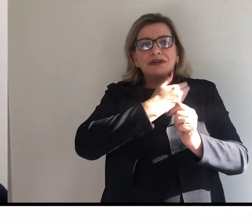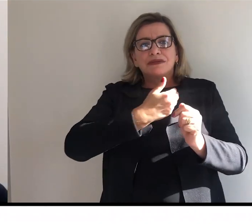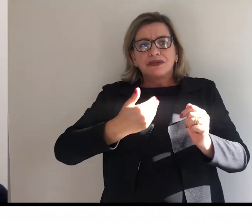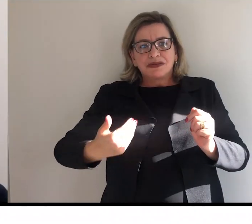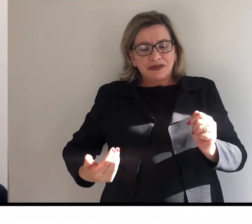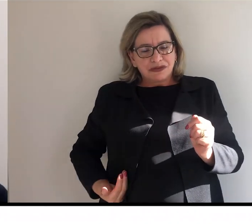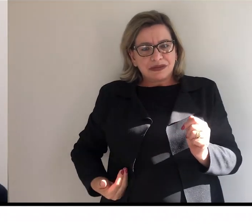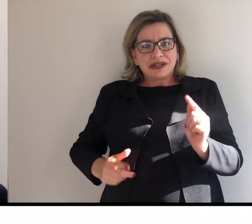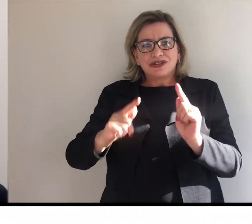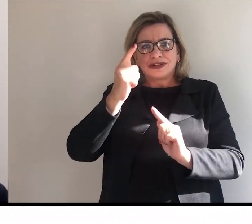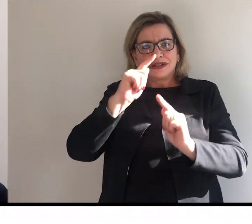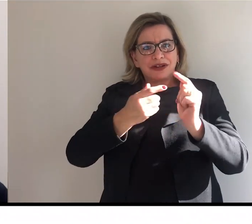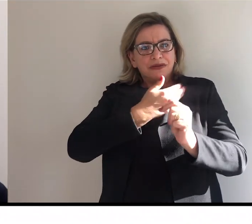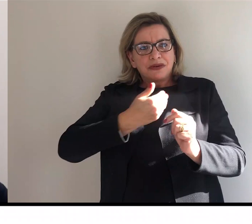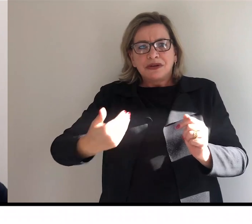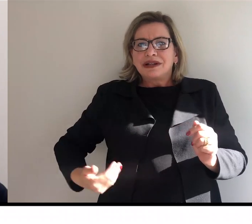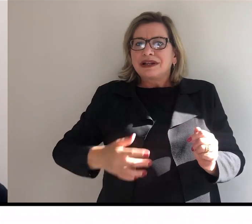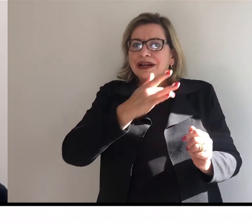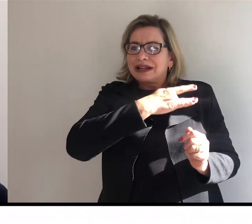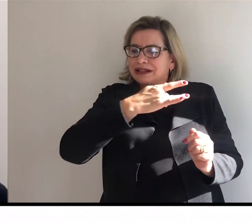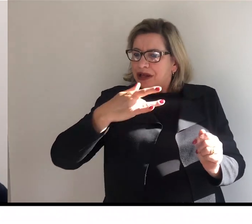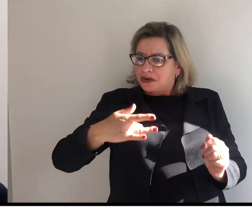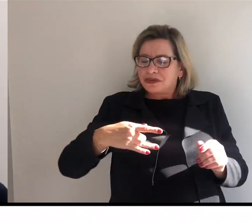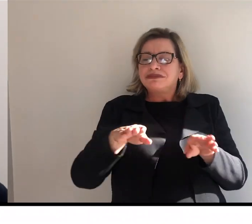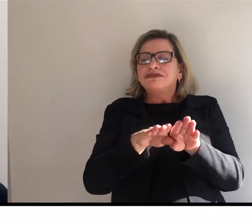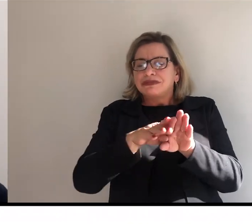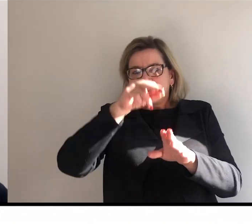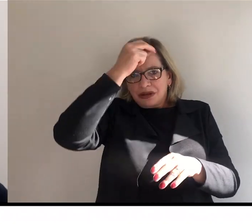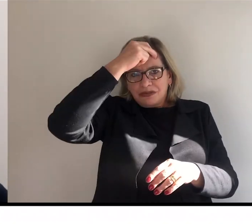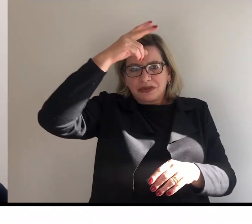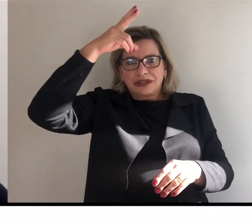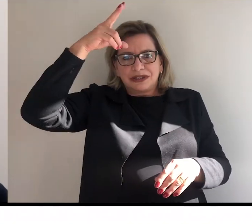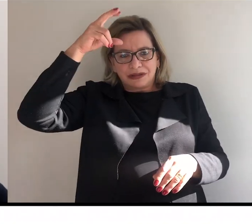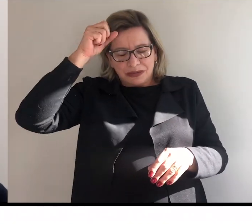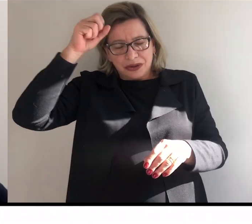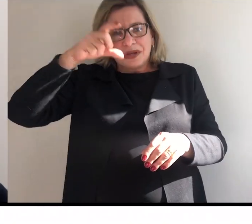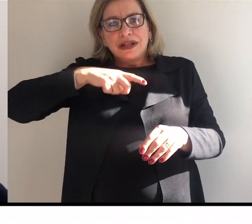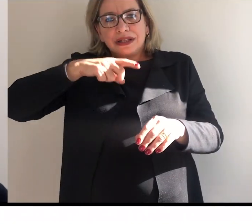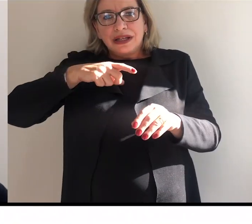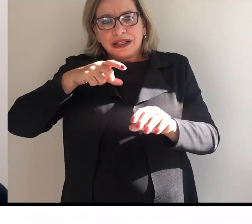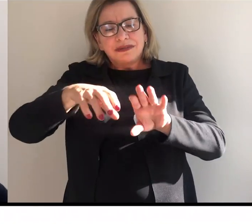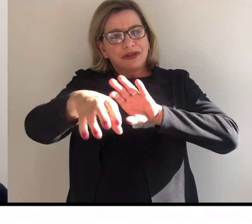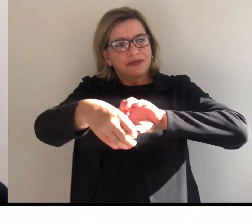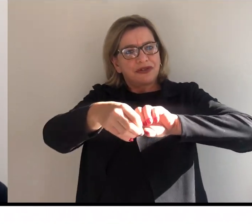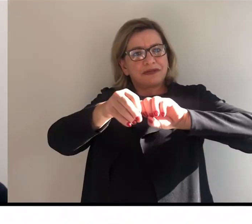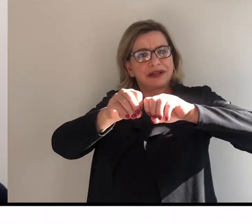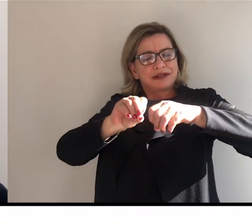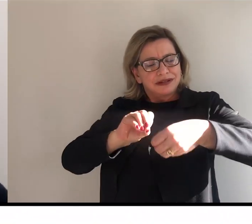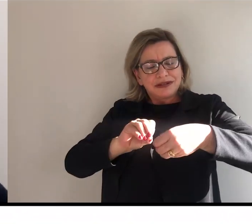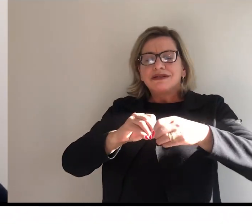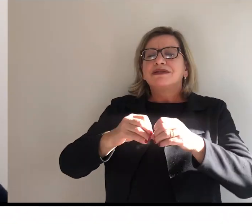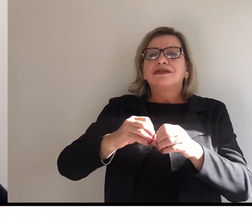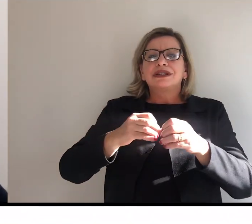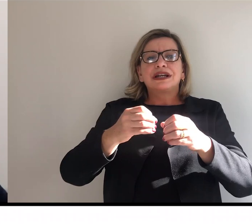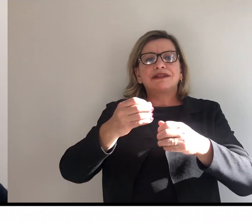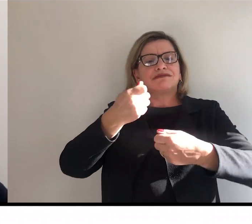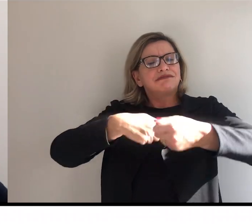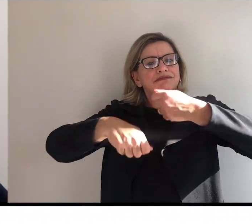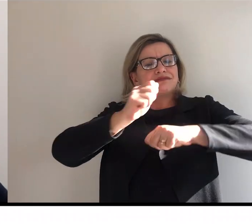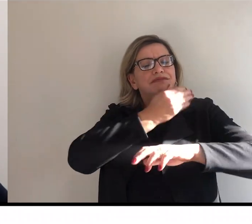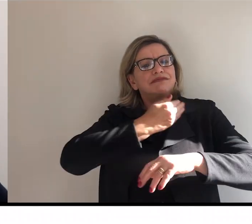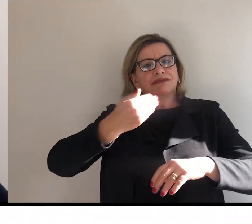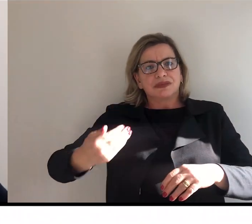pública em saúde, gestão pública municipal, e também por uma graduação, bacharelado em administração pública. Esses quatro cursos